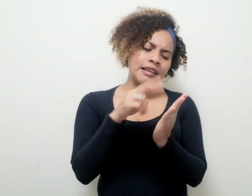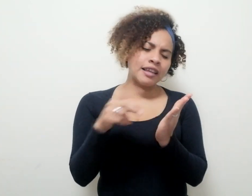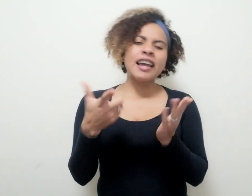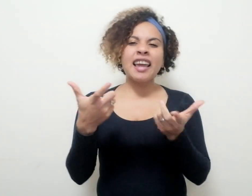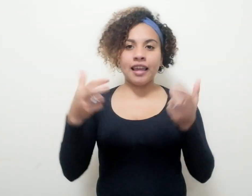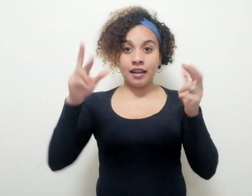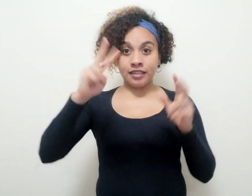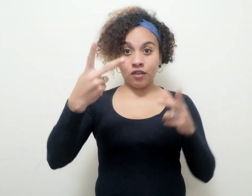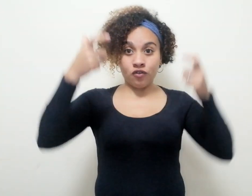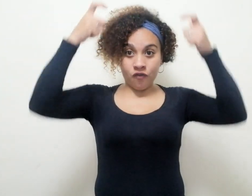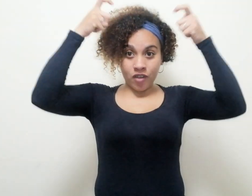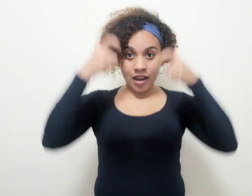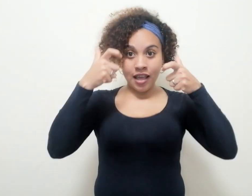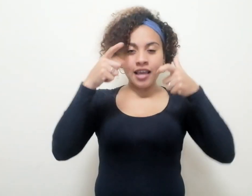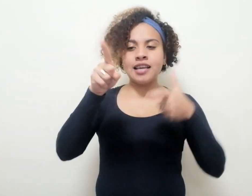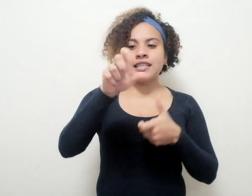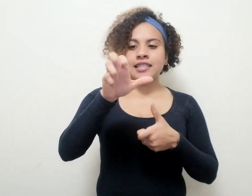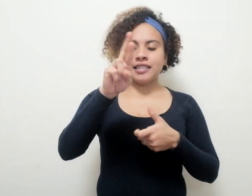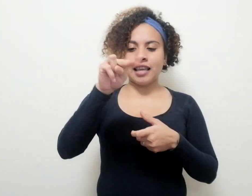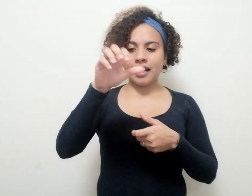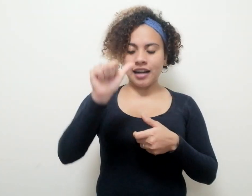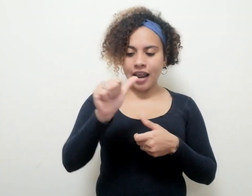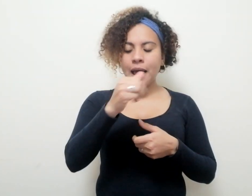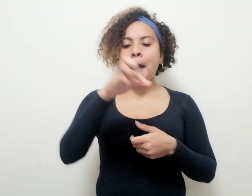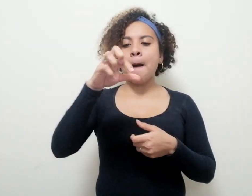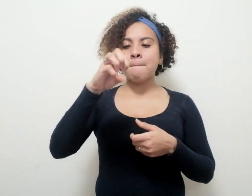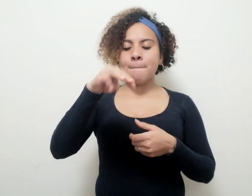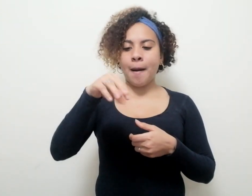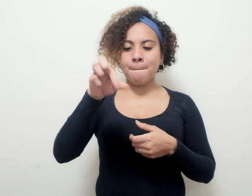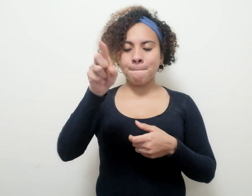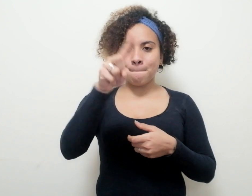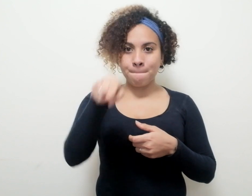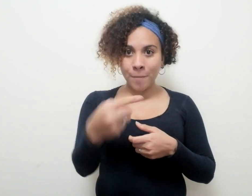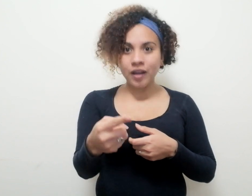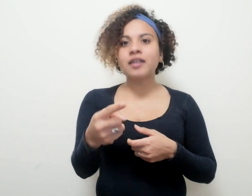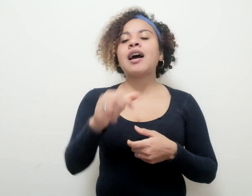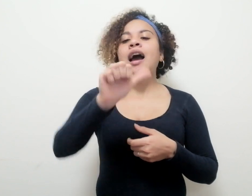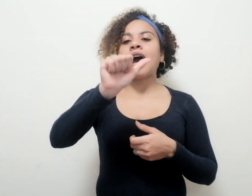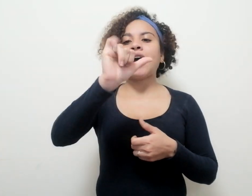de la Serna en las Pampas de Ayacucho.